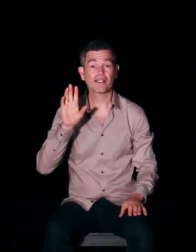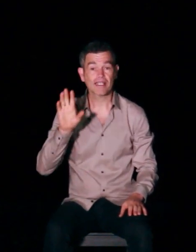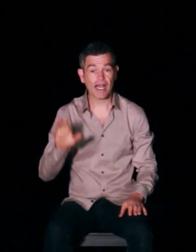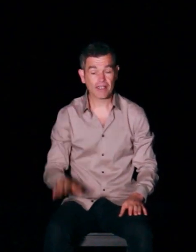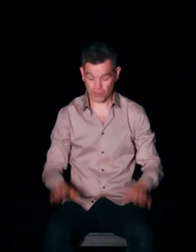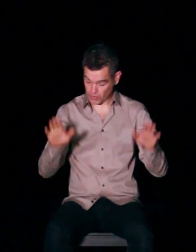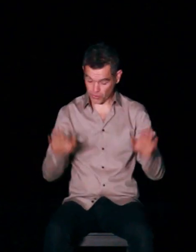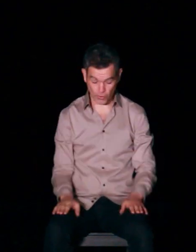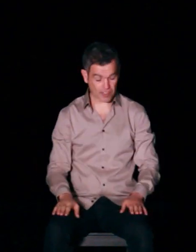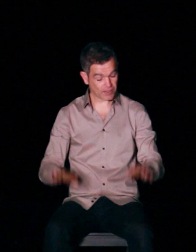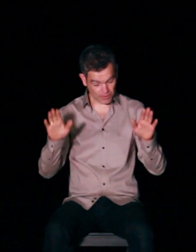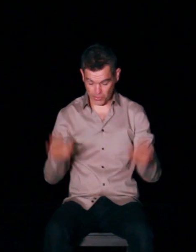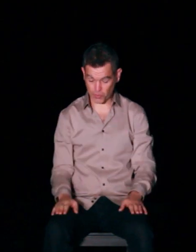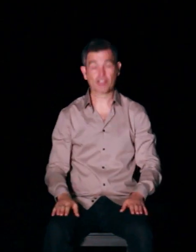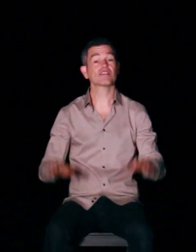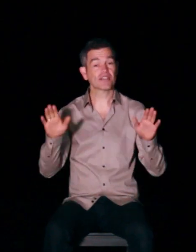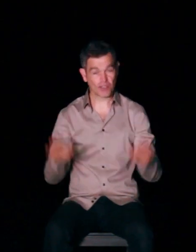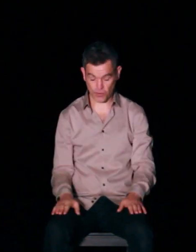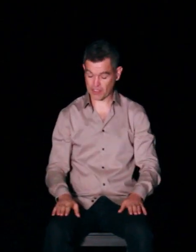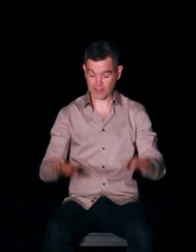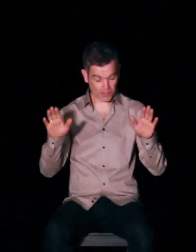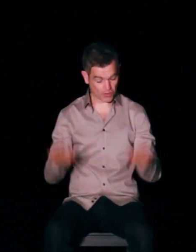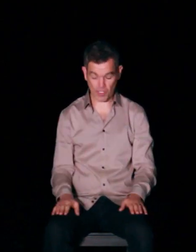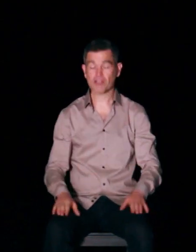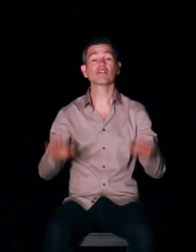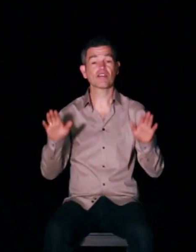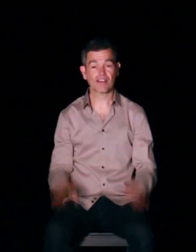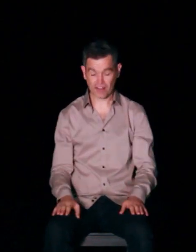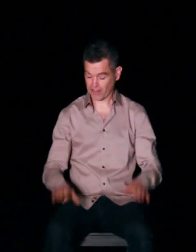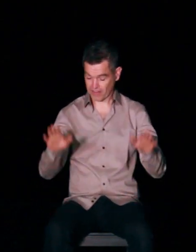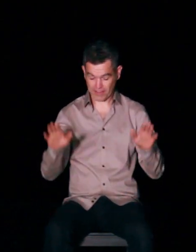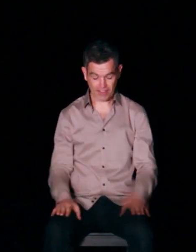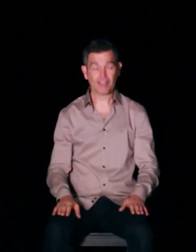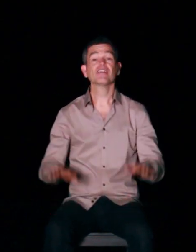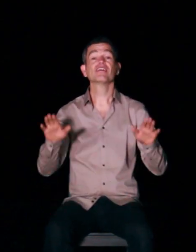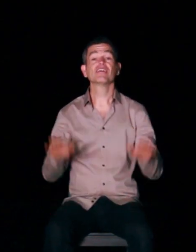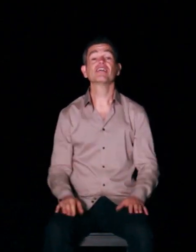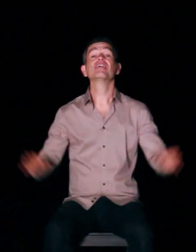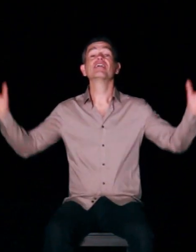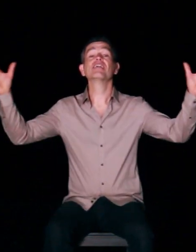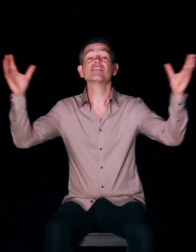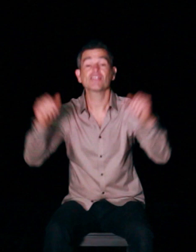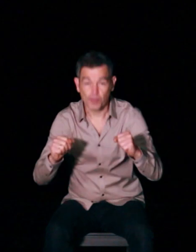4, cuisse, cuisse, cuisse, cuisse, et stop.